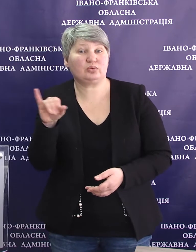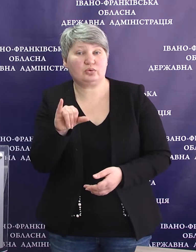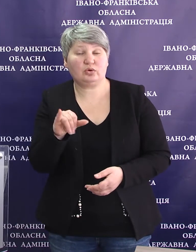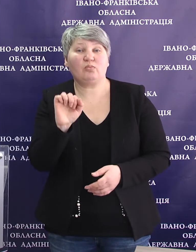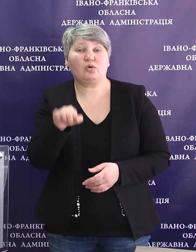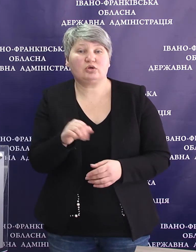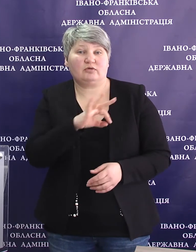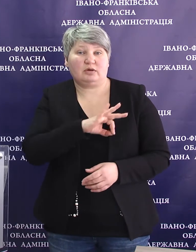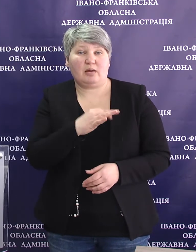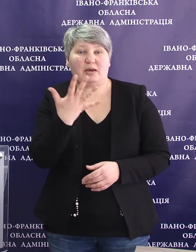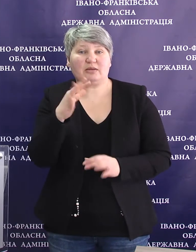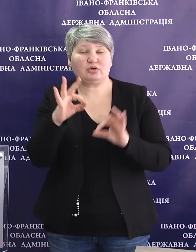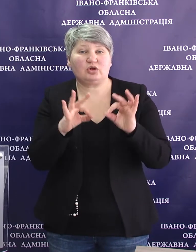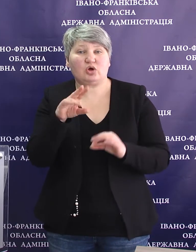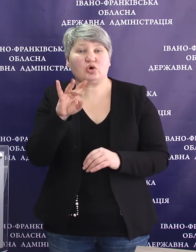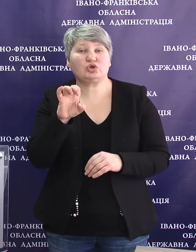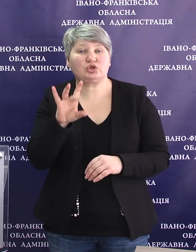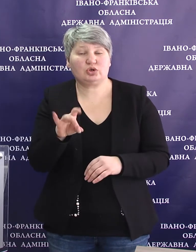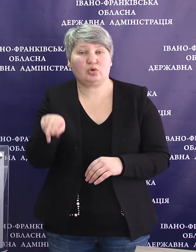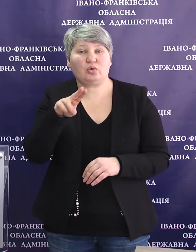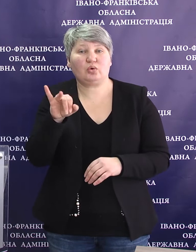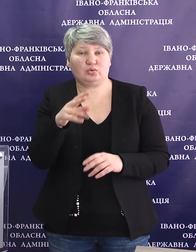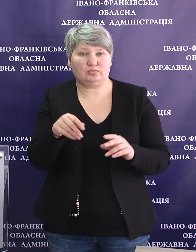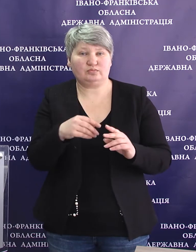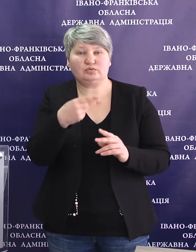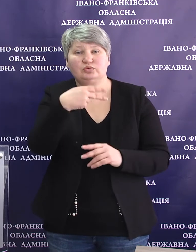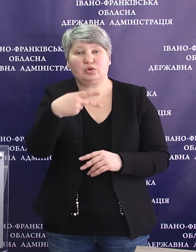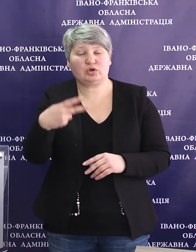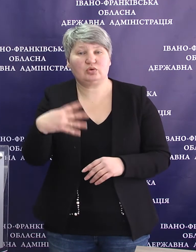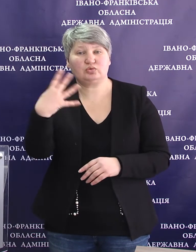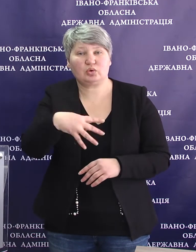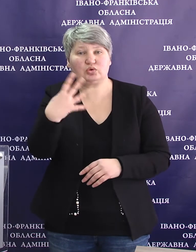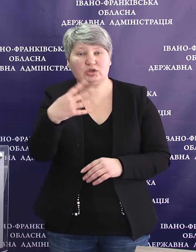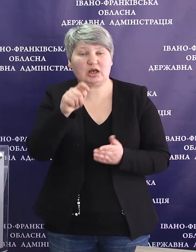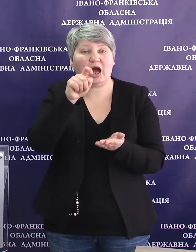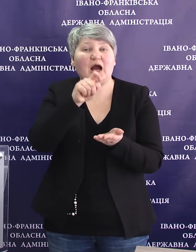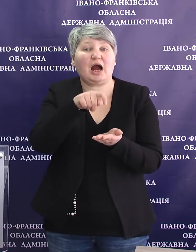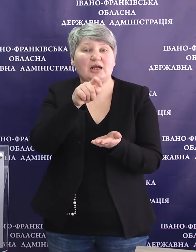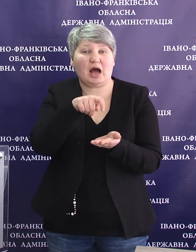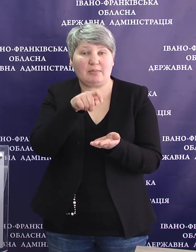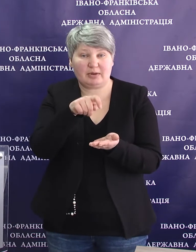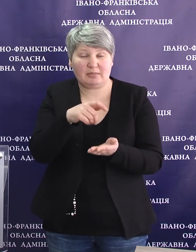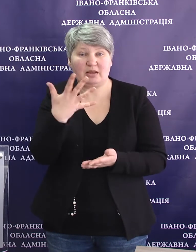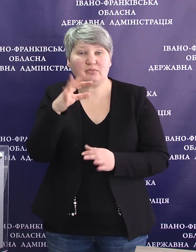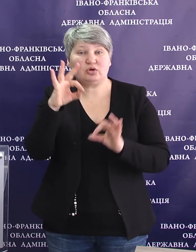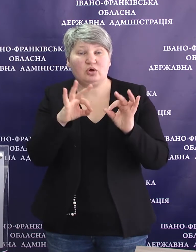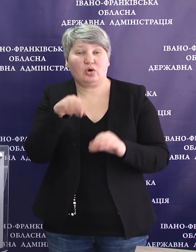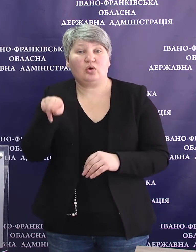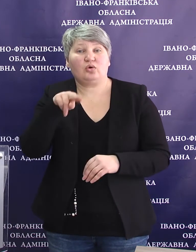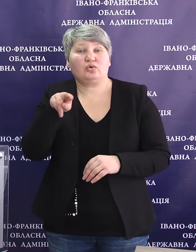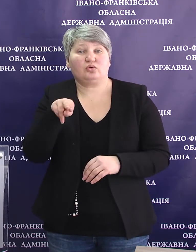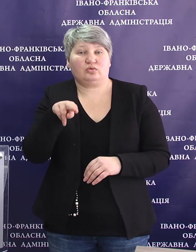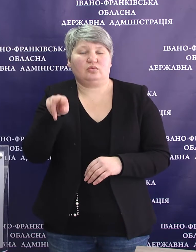5% розчин йоду. Це буде дорівнювати 44 краплі 5% йодного